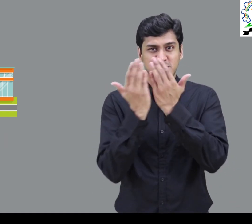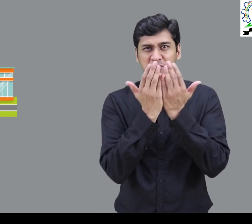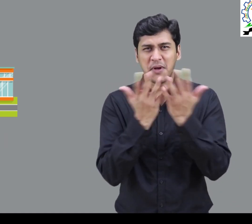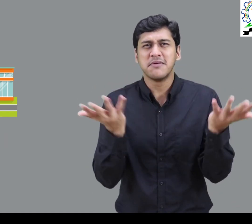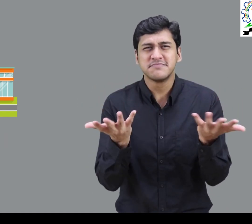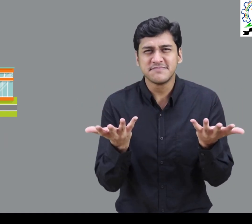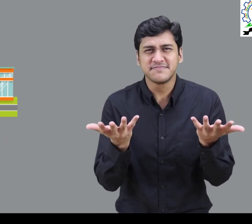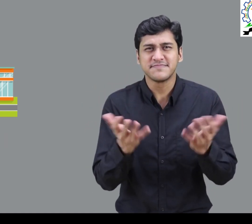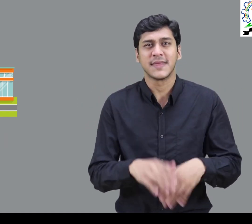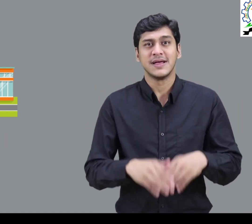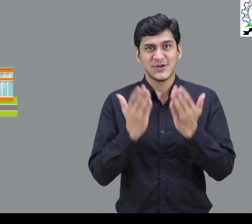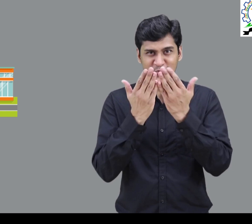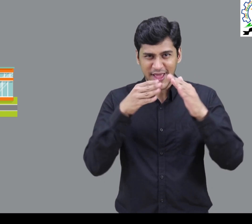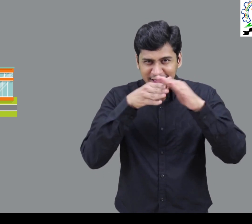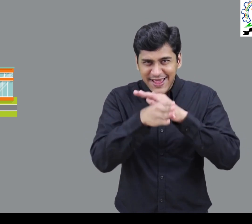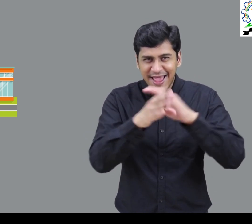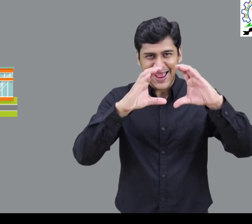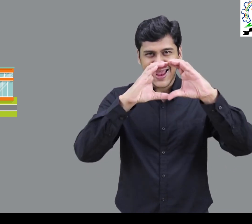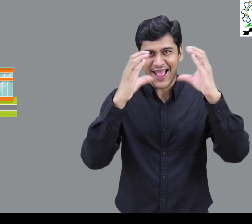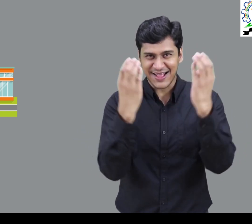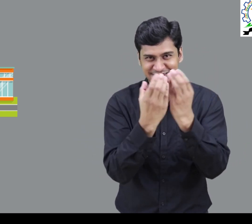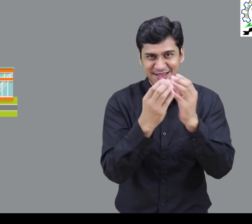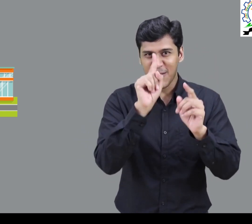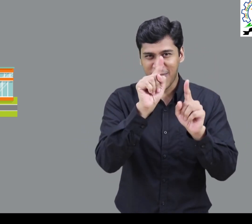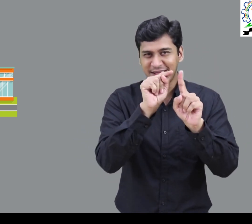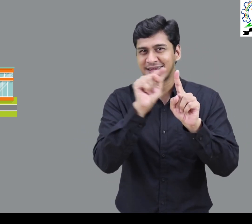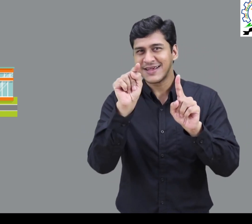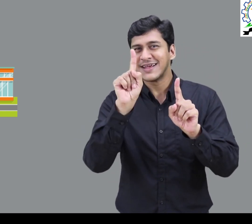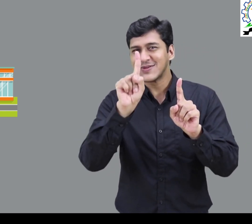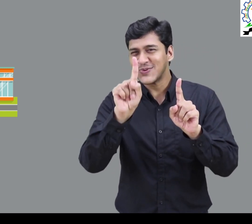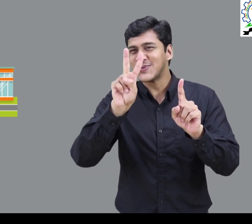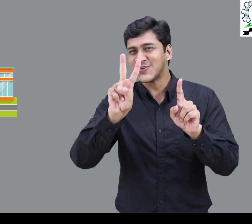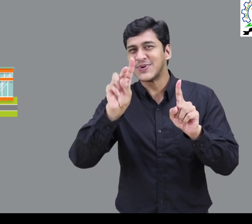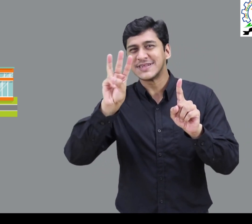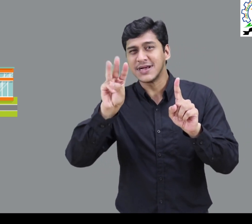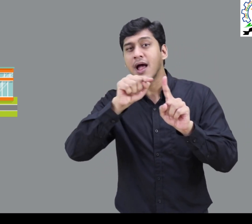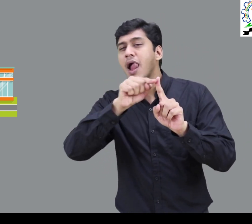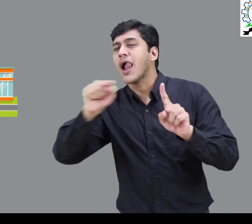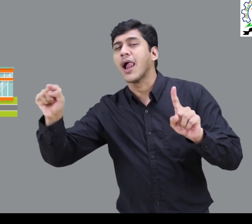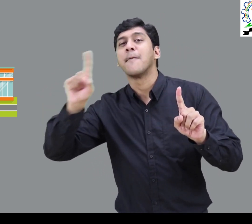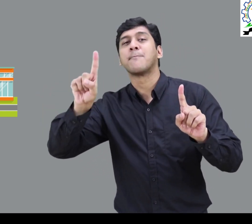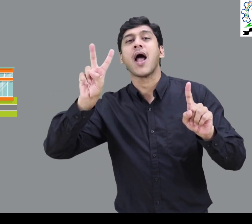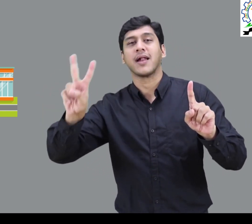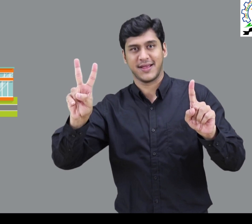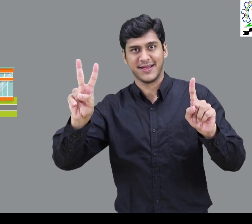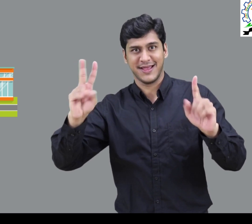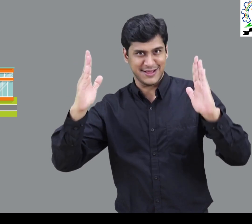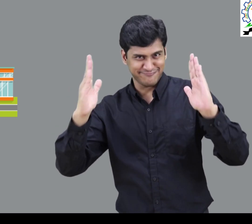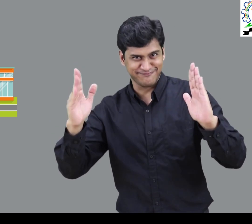स्कूल का संकेत ऐसा इसलिए क्योंकि स्कूल में पहली से बारवी तक अन्यक अक्षाई होती हैं और हम स्कूल पढ़ाई